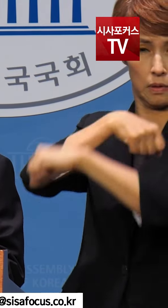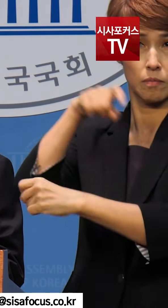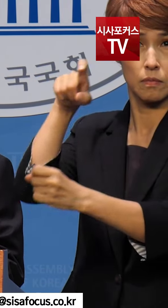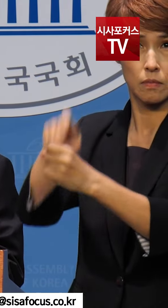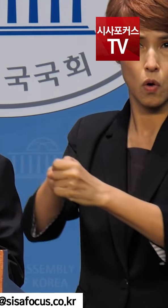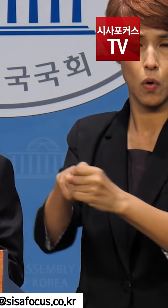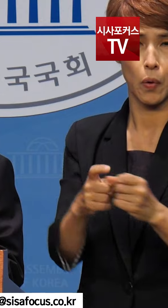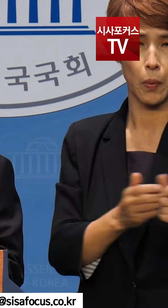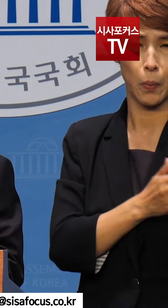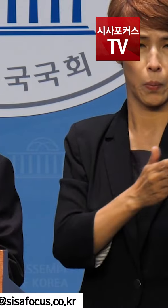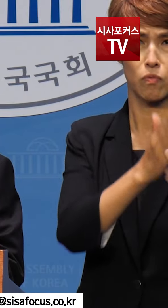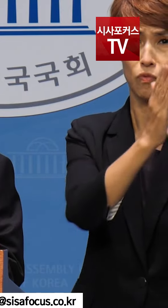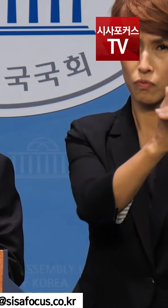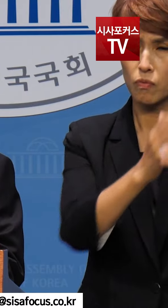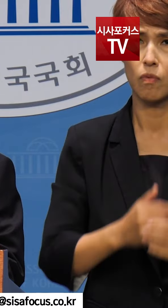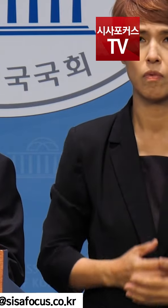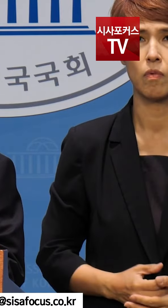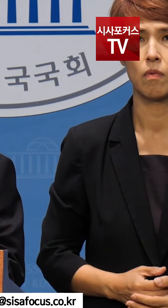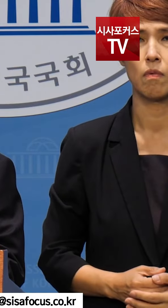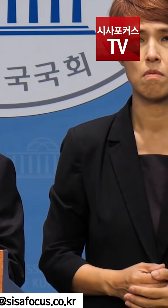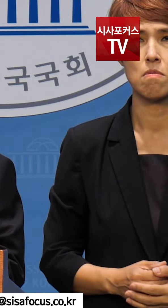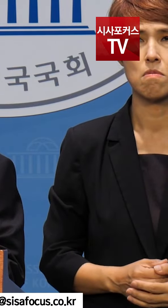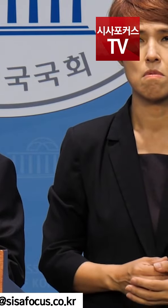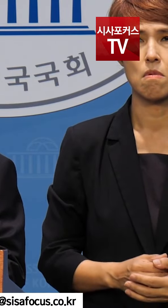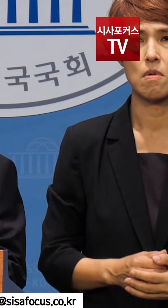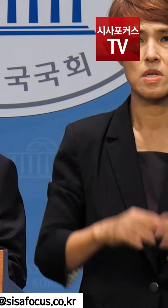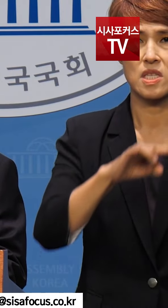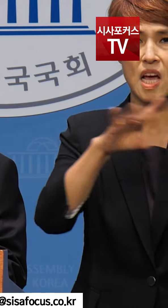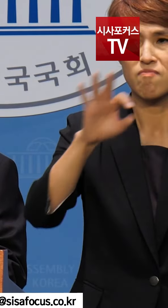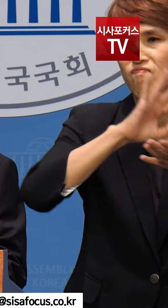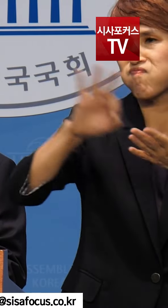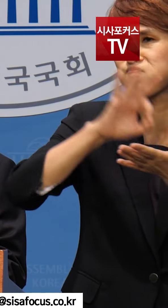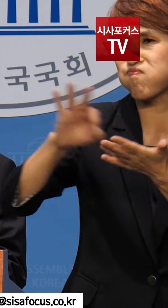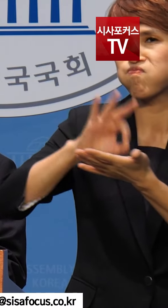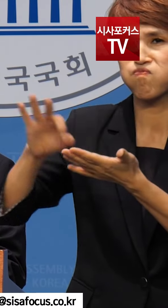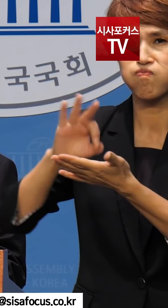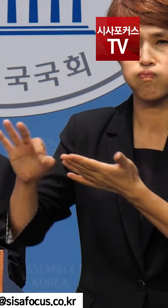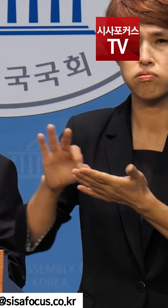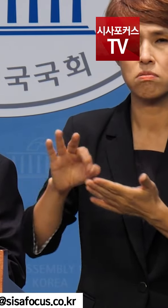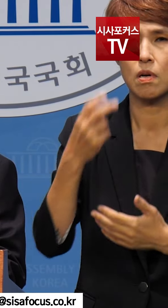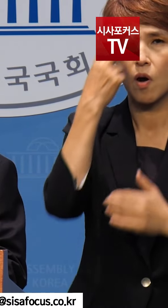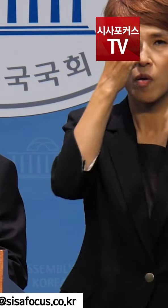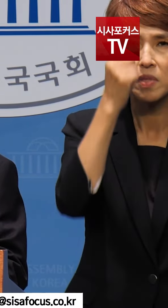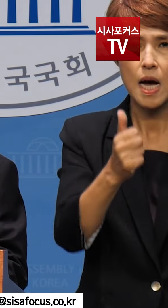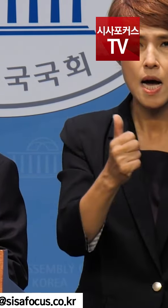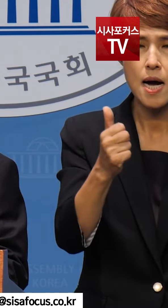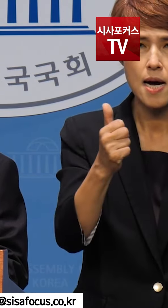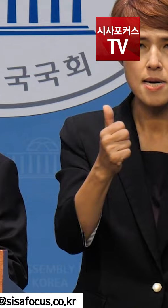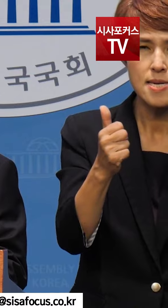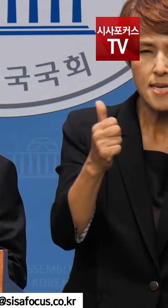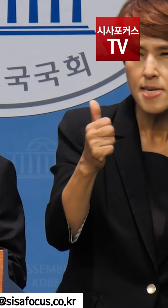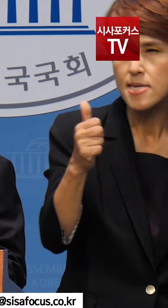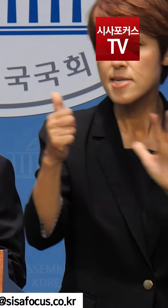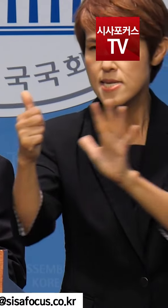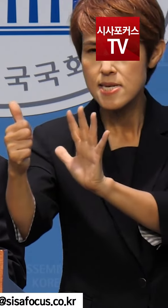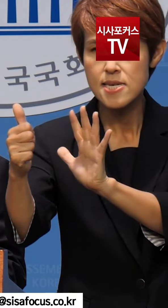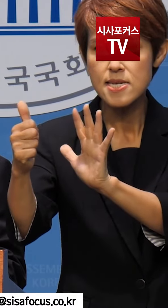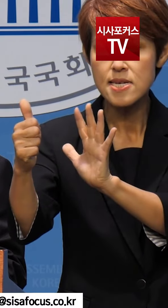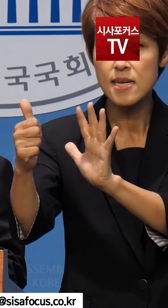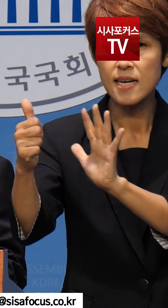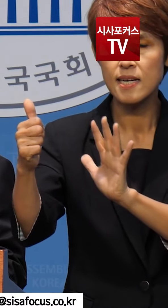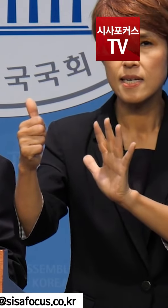준동하고 있습니다. 수백억 원의 세금을 써가며 수십여 명의 검사가 달라붙어 직전